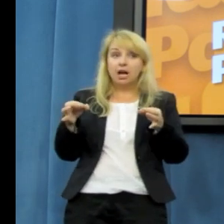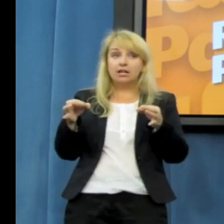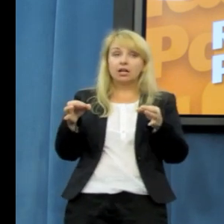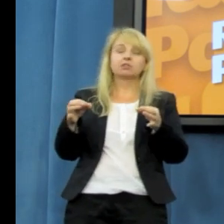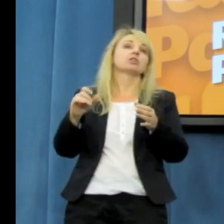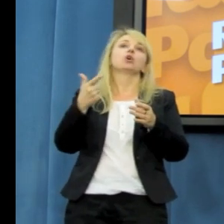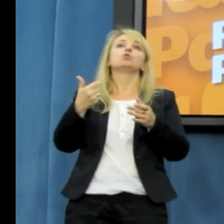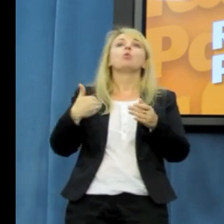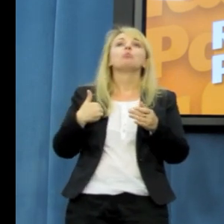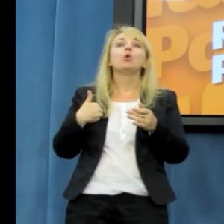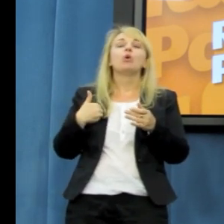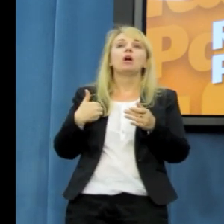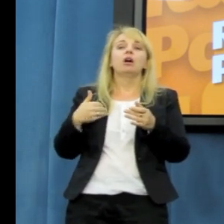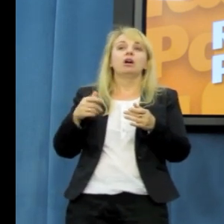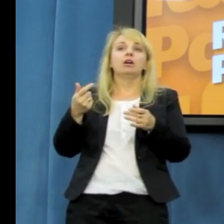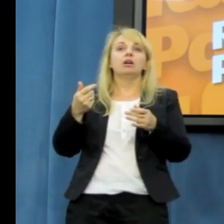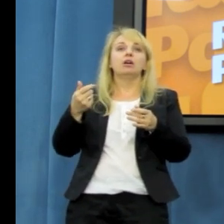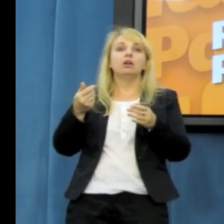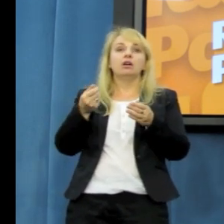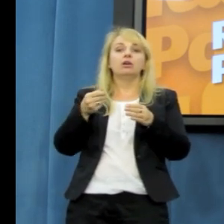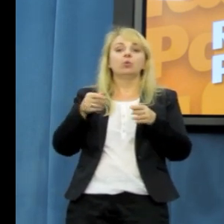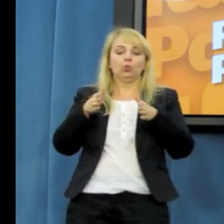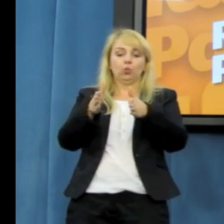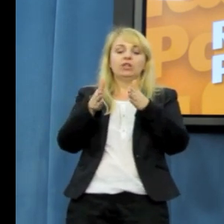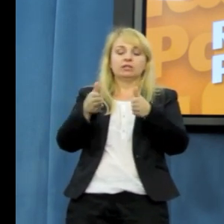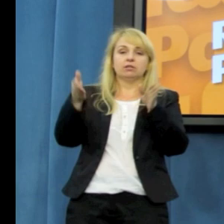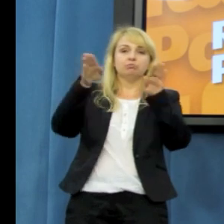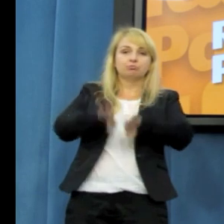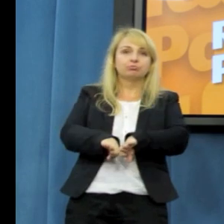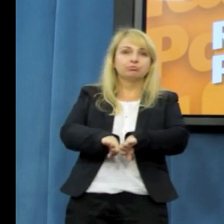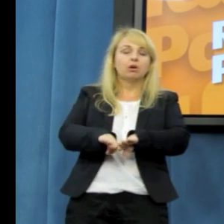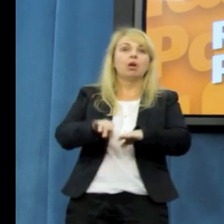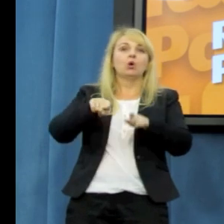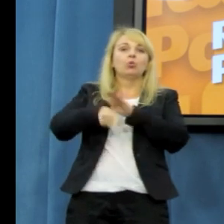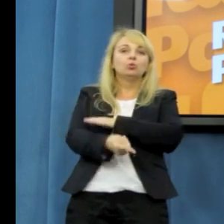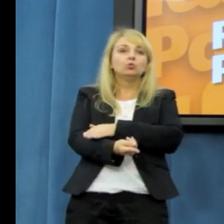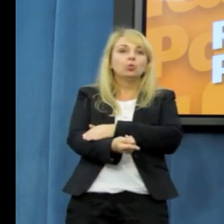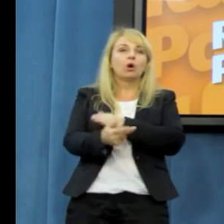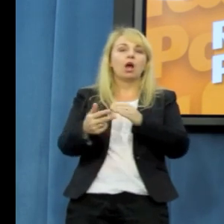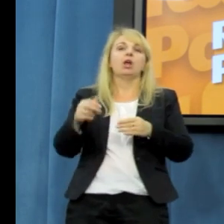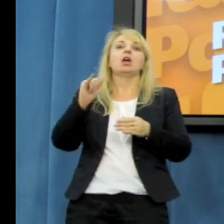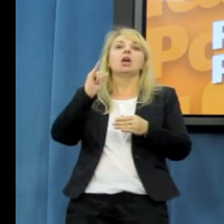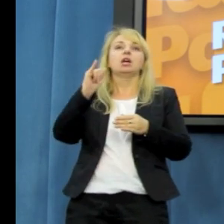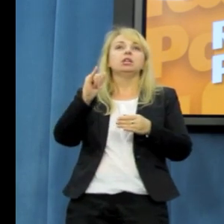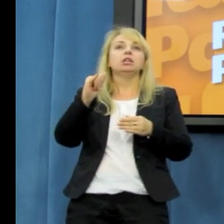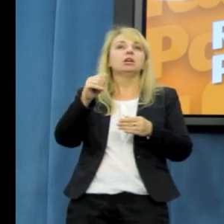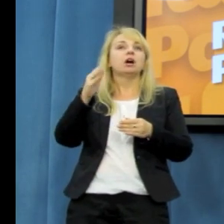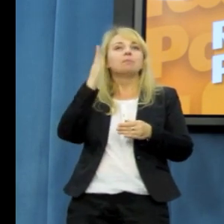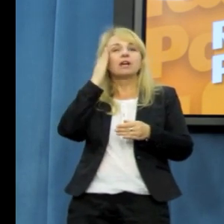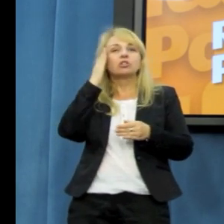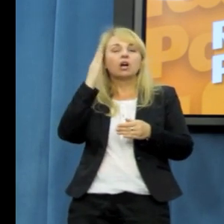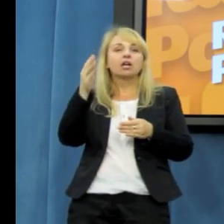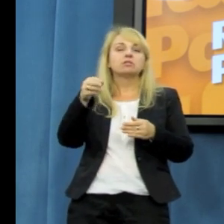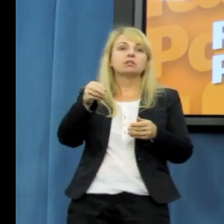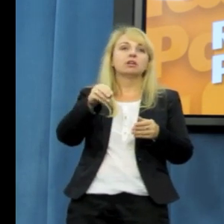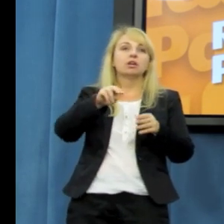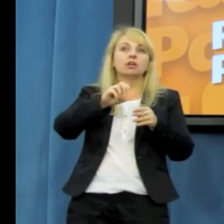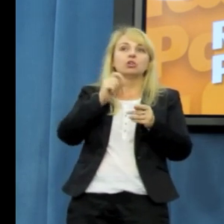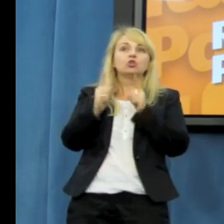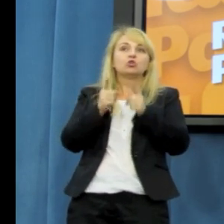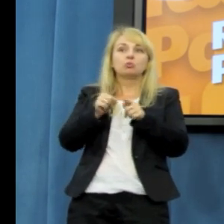dzisiaj wydarzyło, ewakuacja mieszkańców z dwóch kamienc, jednego biurowca, siedmiopiętrowego, drugiego bloku mieszkalnego,